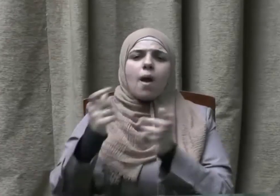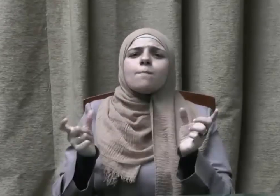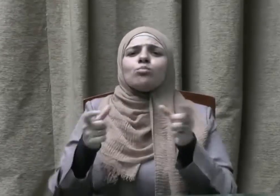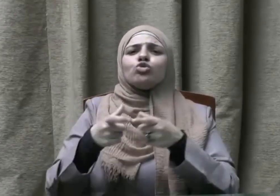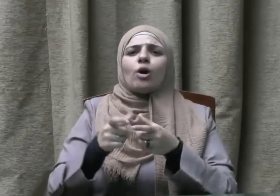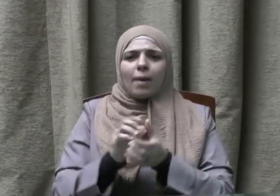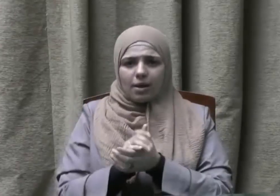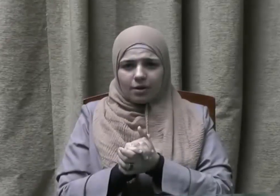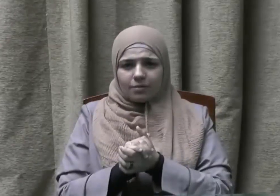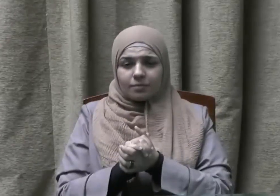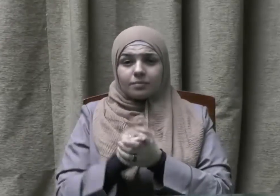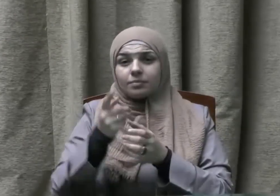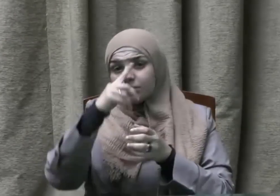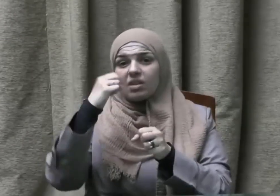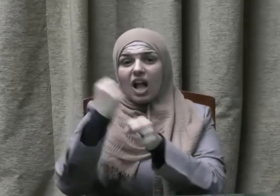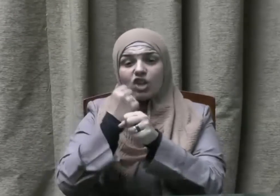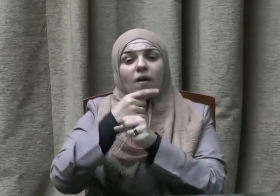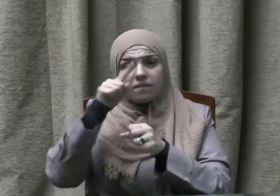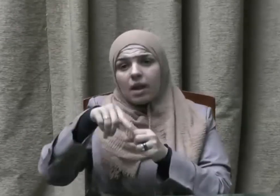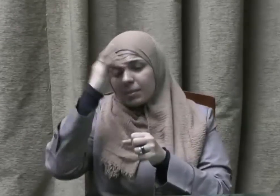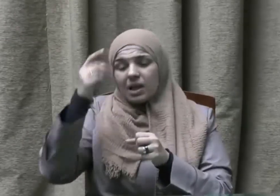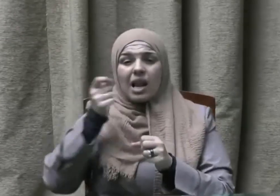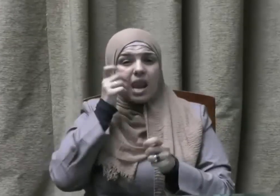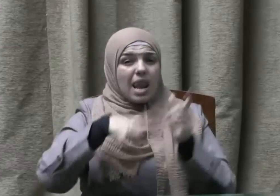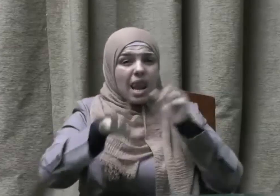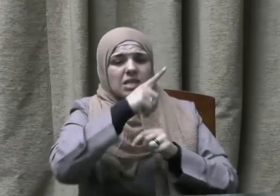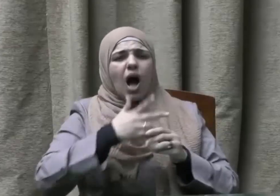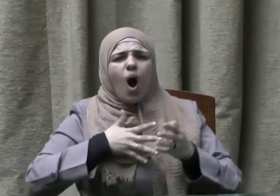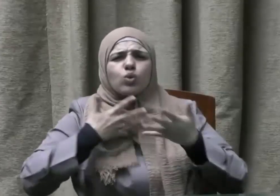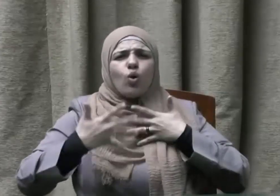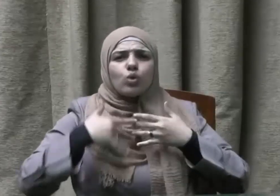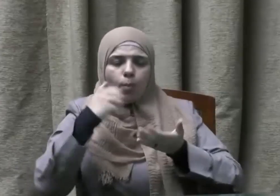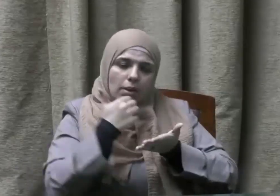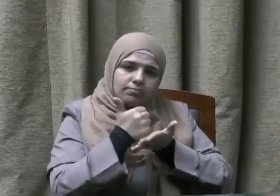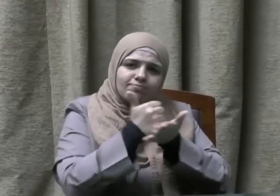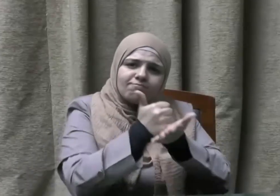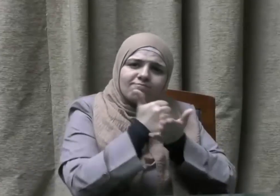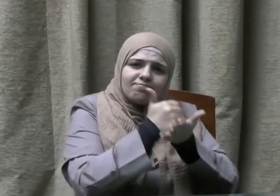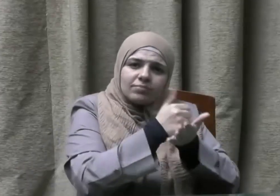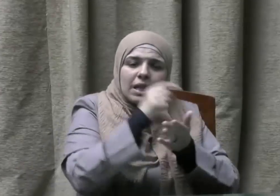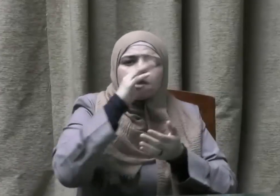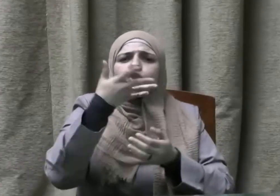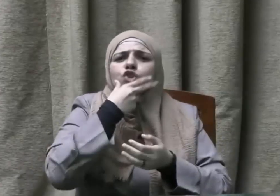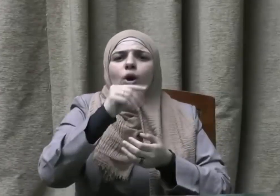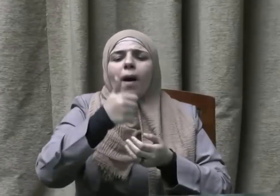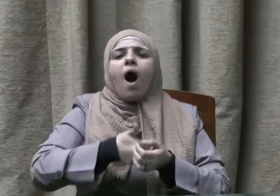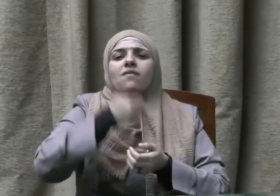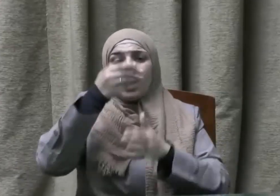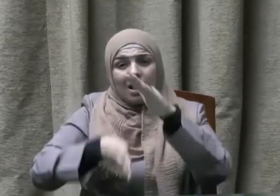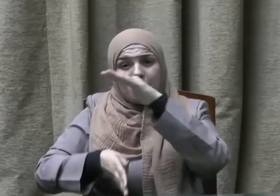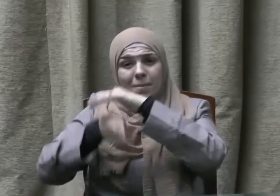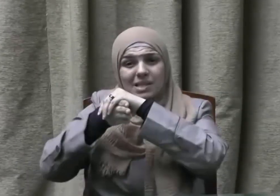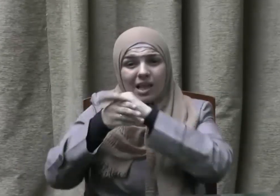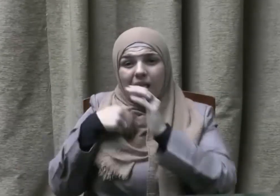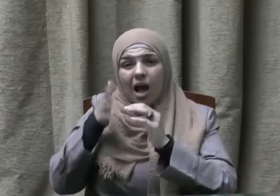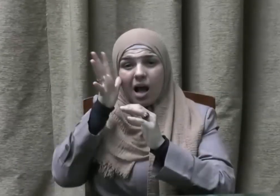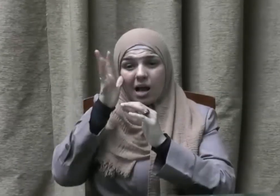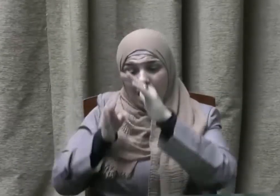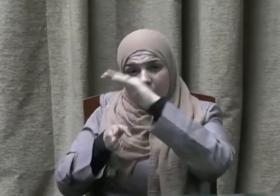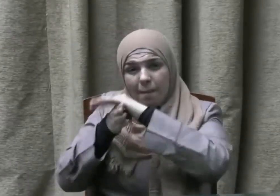يصرف بصره يمينا وشمالا فقال صلى الله عليه وسلم من كان معه فضل ظهر فليعد به